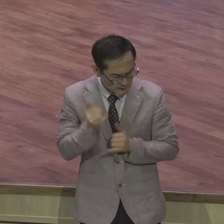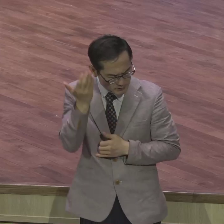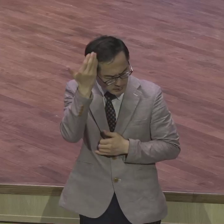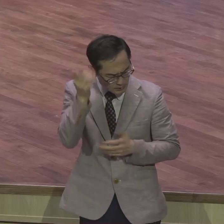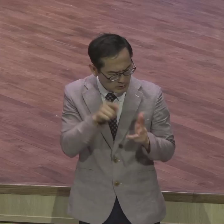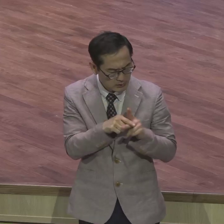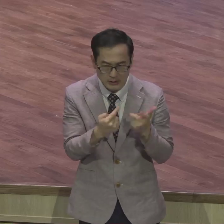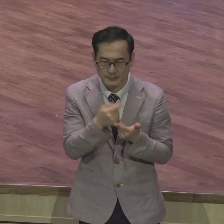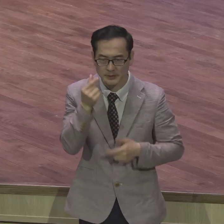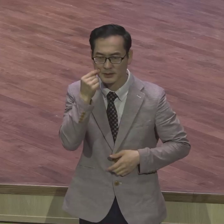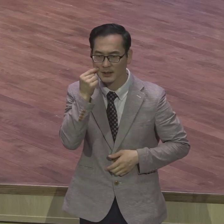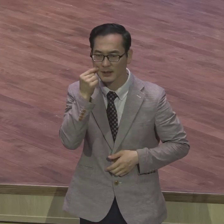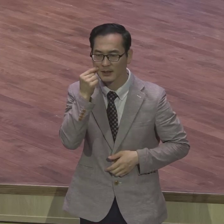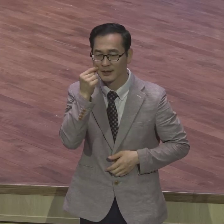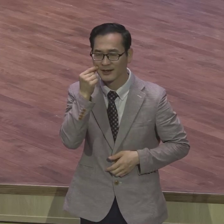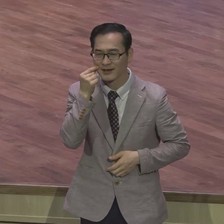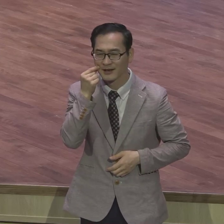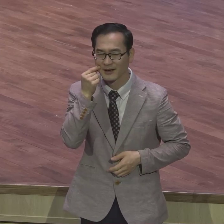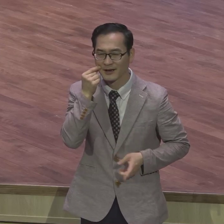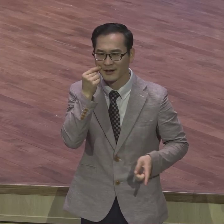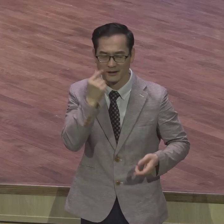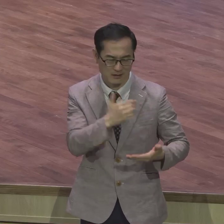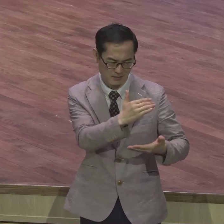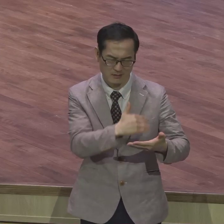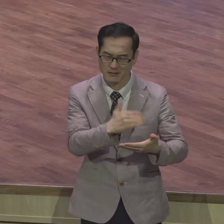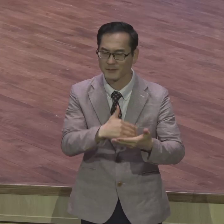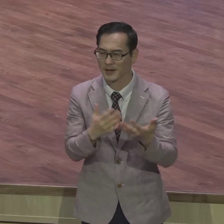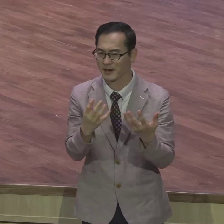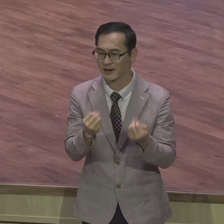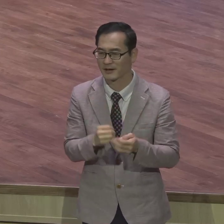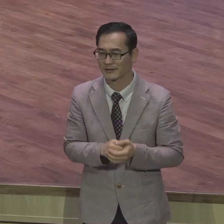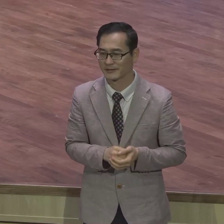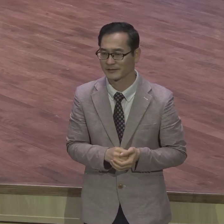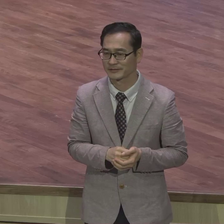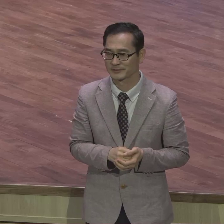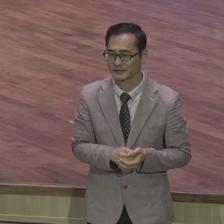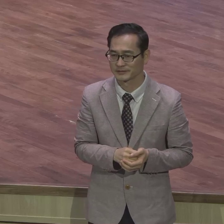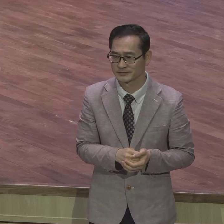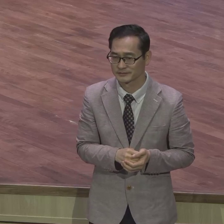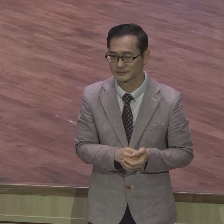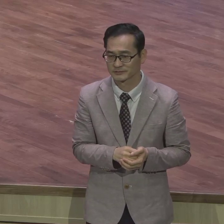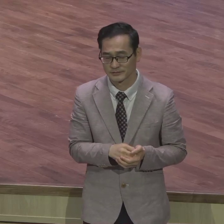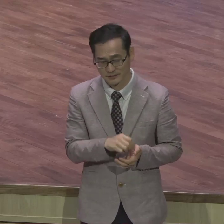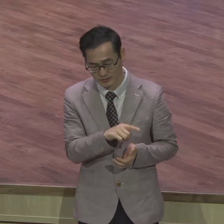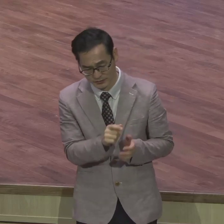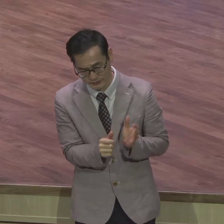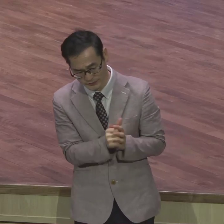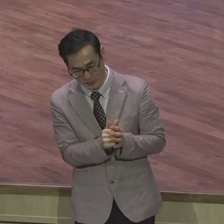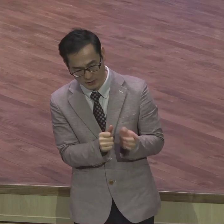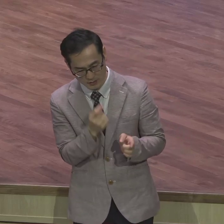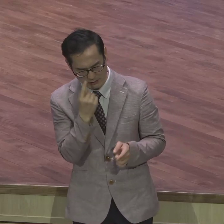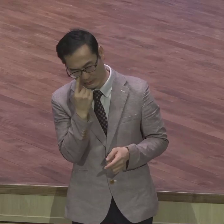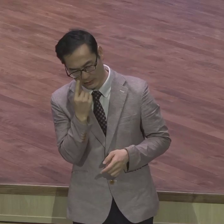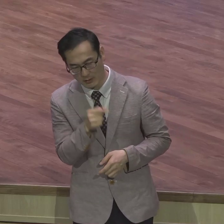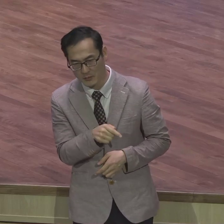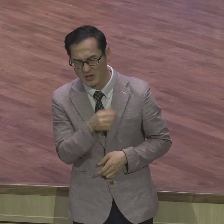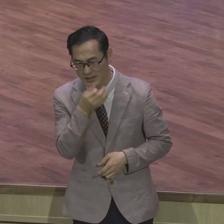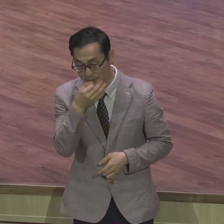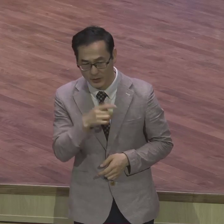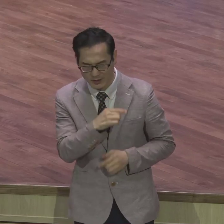많이 기록이 되어 있습니다 그 중에서도 가장 받아들이기 힘든 내용이 뭐냐 그것이